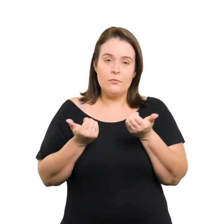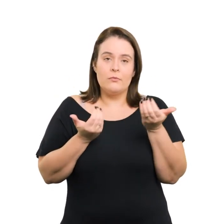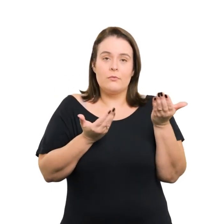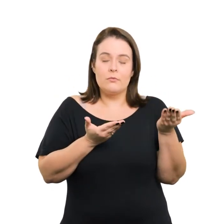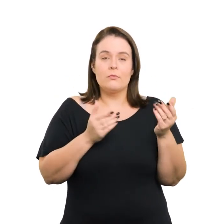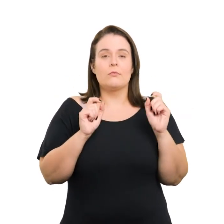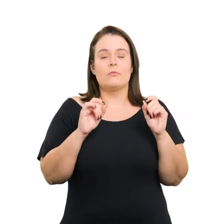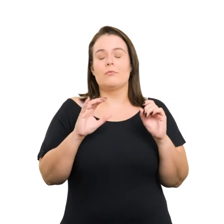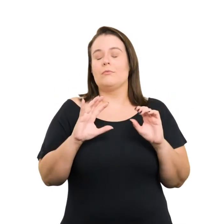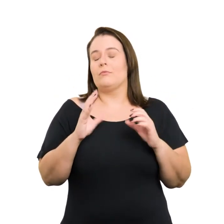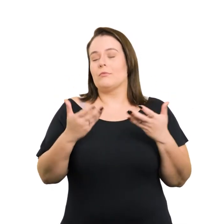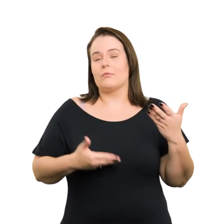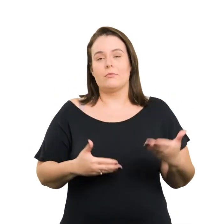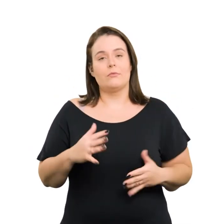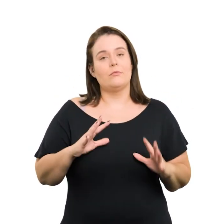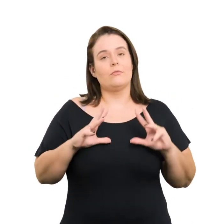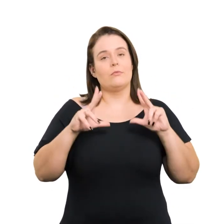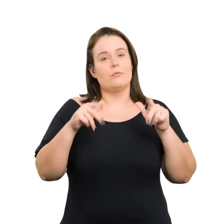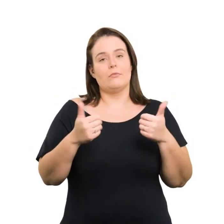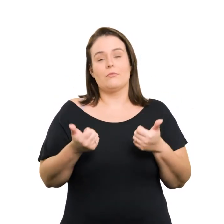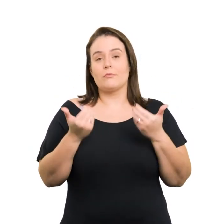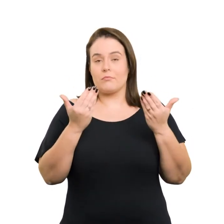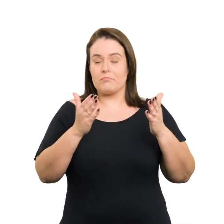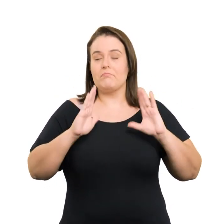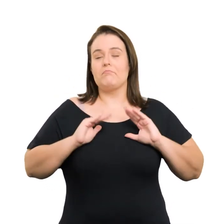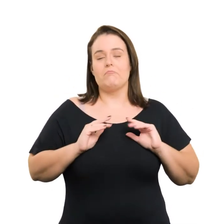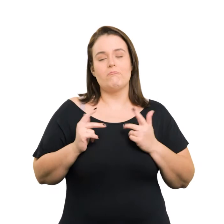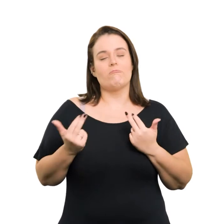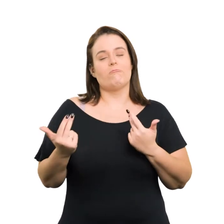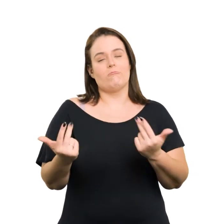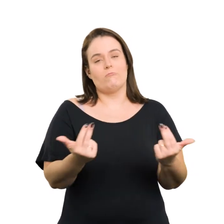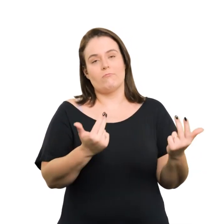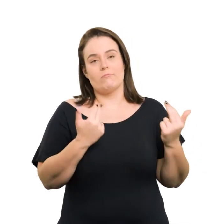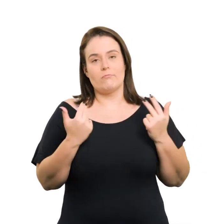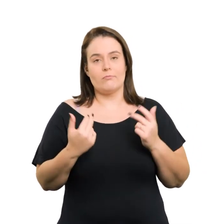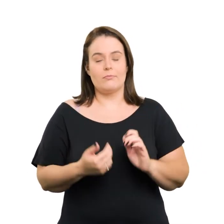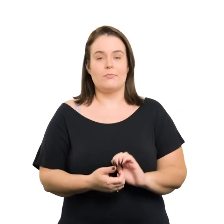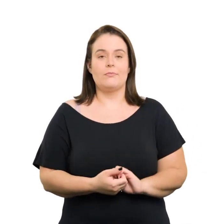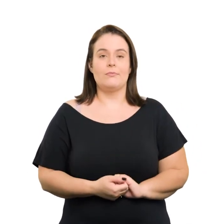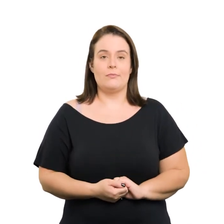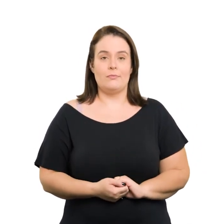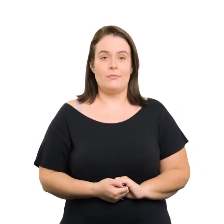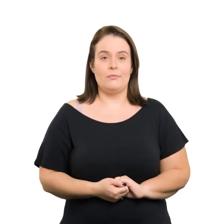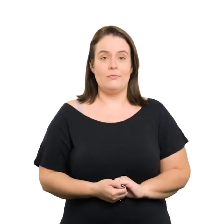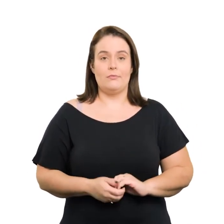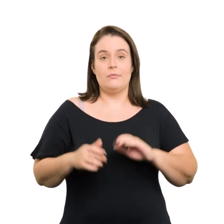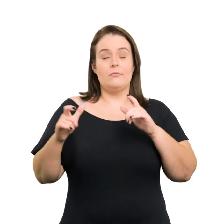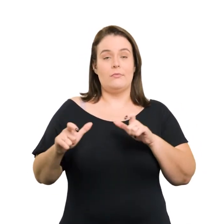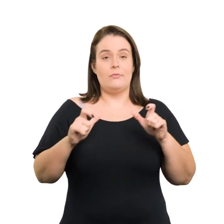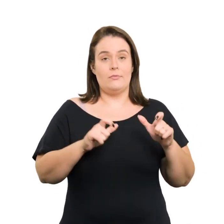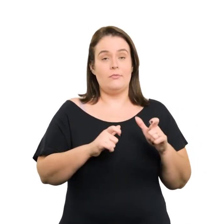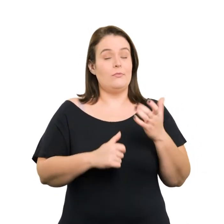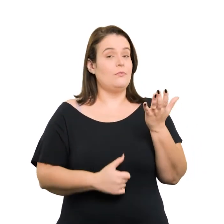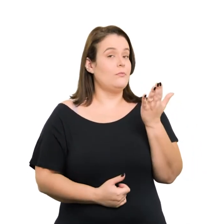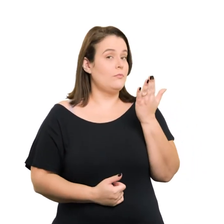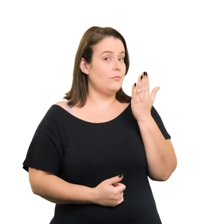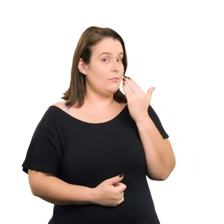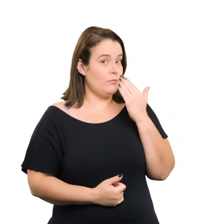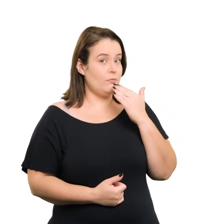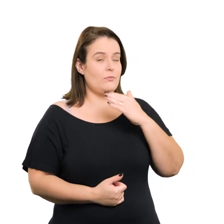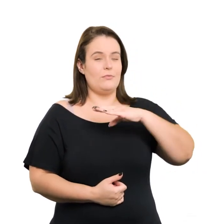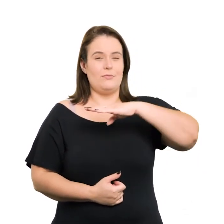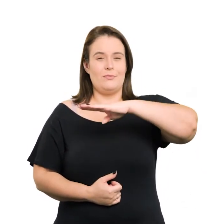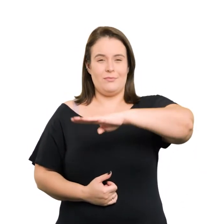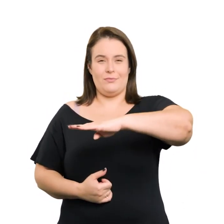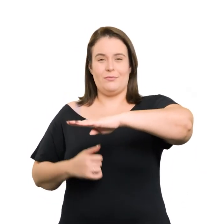onde sejam oferecidos todos os serviços e comodidades disponíveis no estabelecimento Nos locais em que as refeições